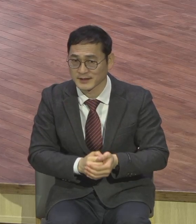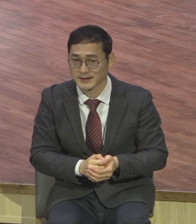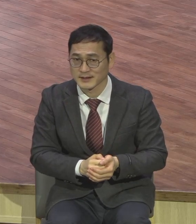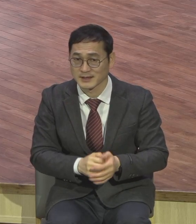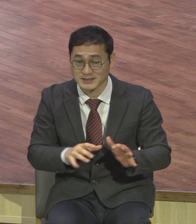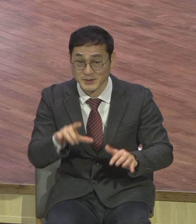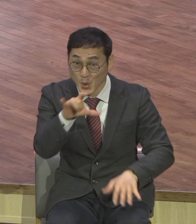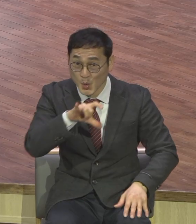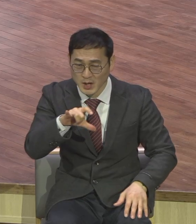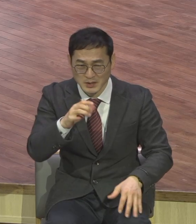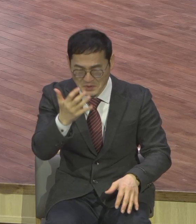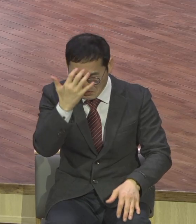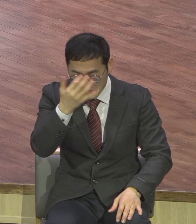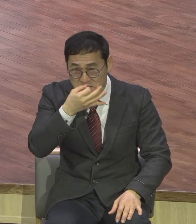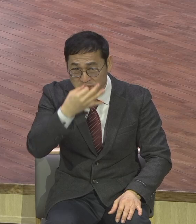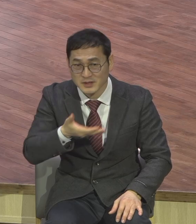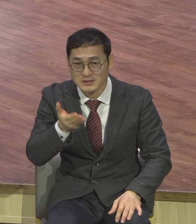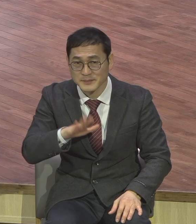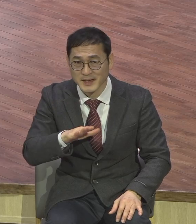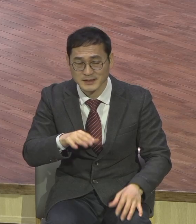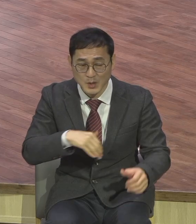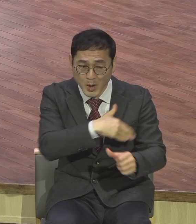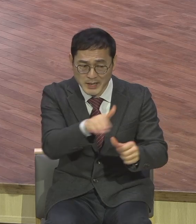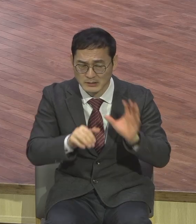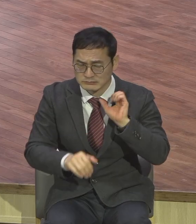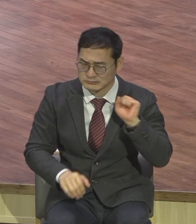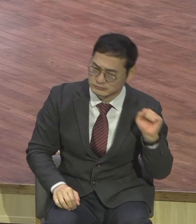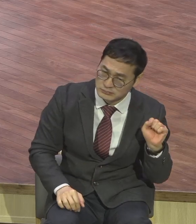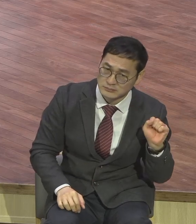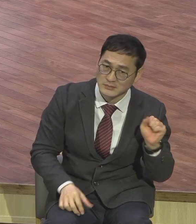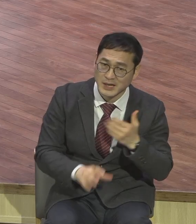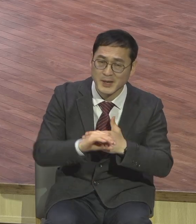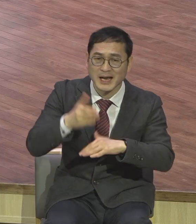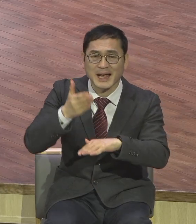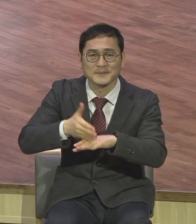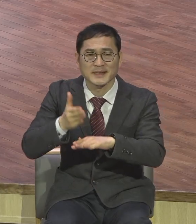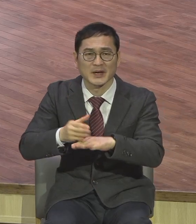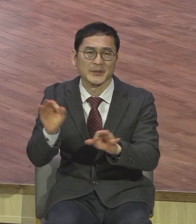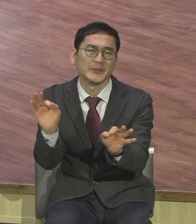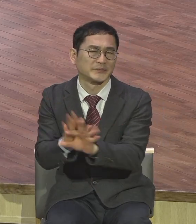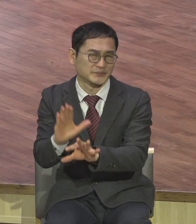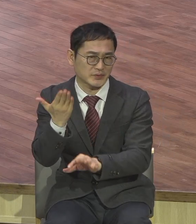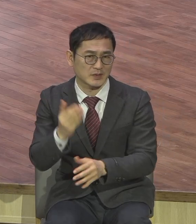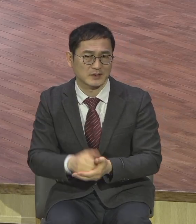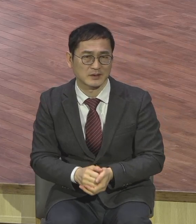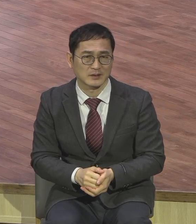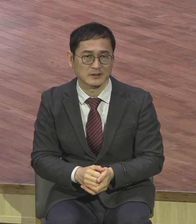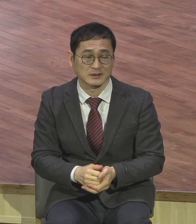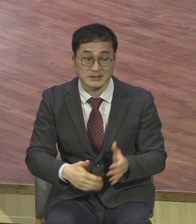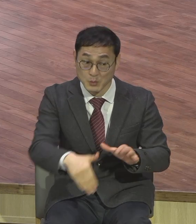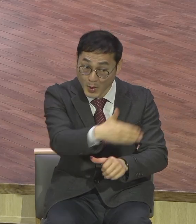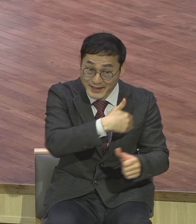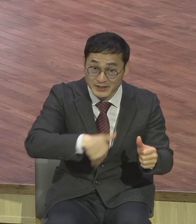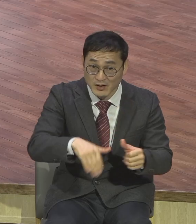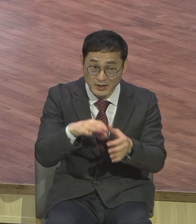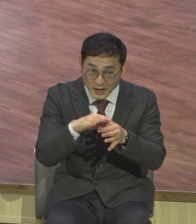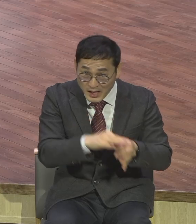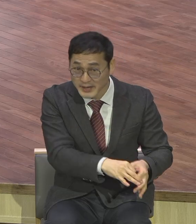감사하는 삶이 감사의 시각이 사라집니다 환경은 끊임없이 종이 호랑이처럼 우리를